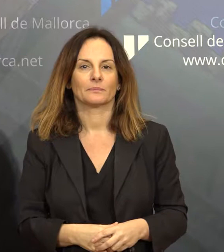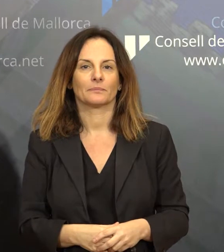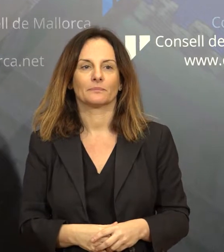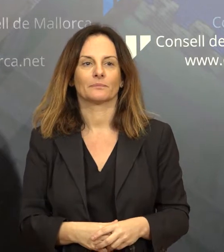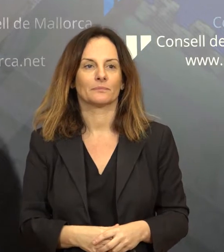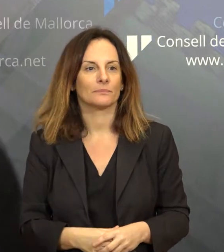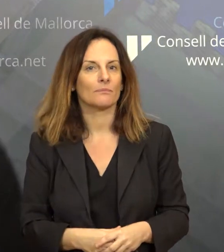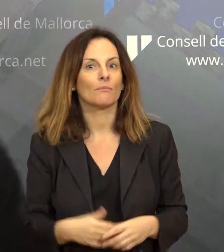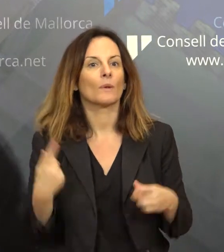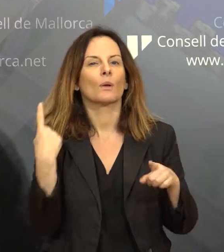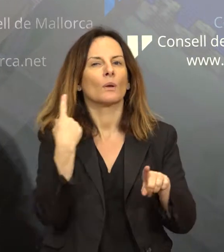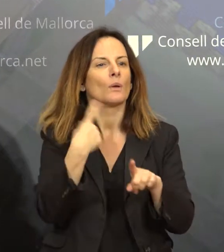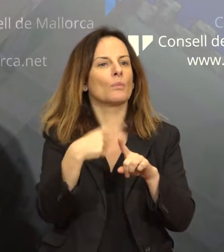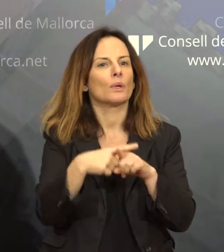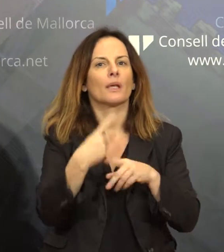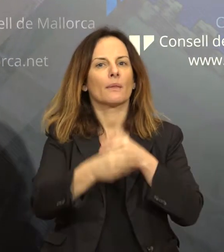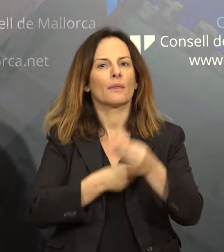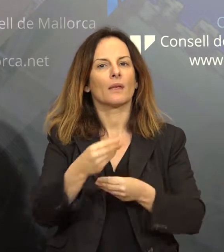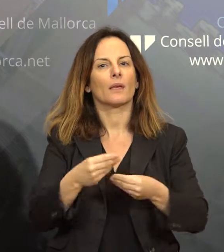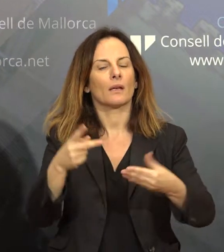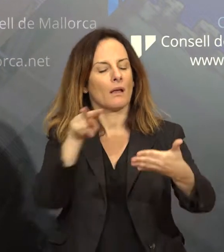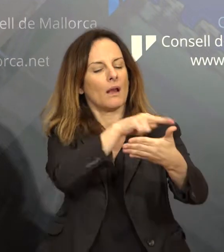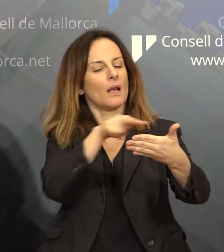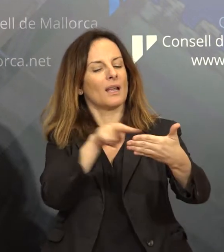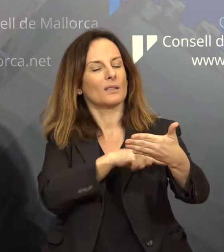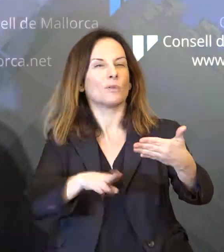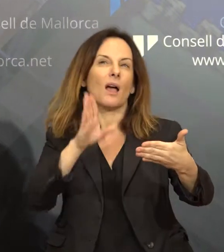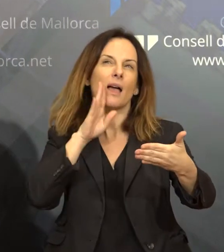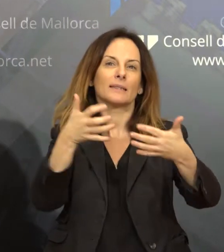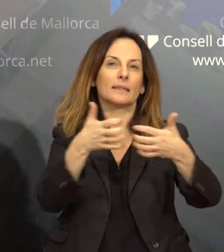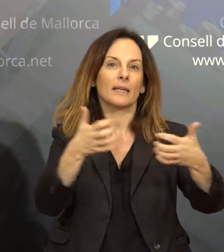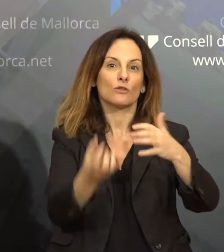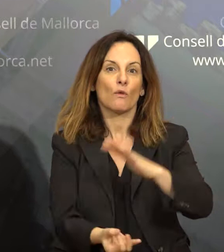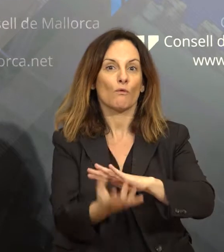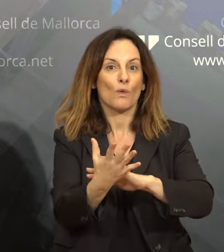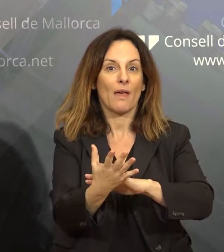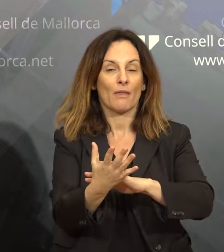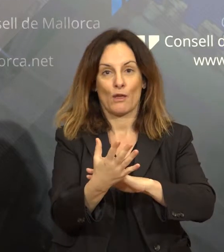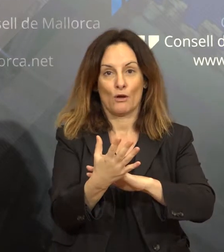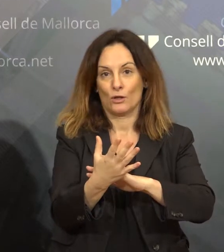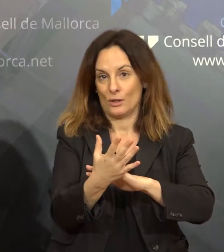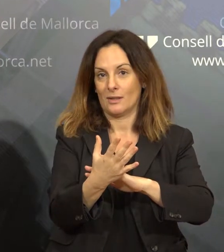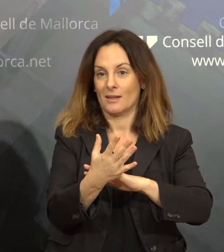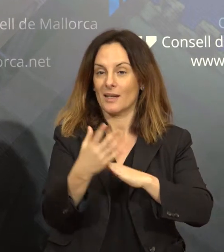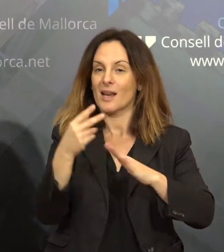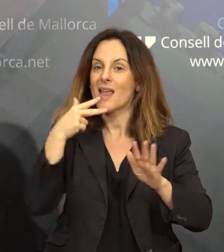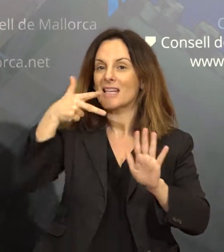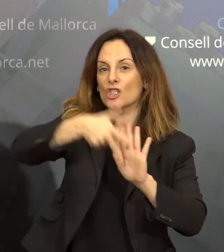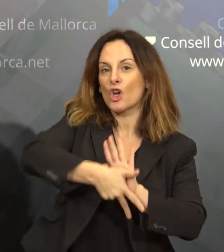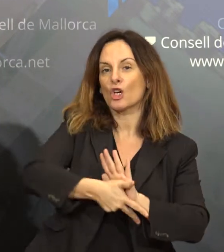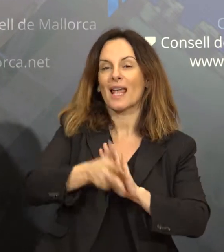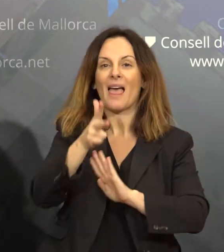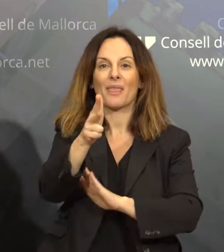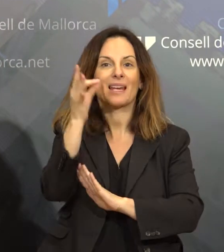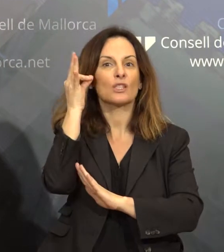Per què fem una lectura dramatitzada dels textos fundacionals de la història dels drets